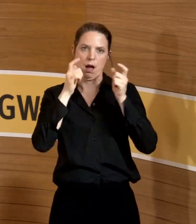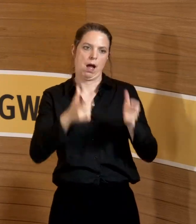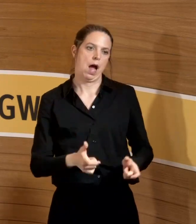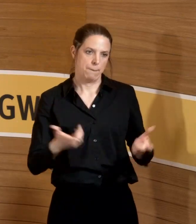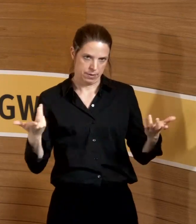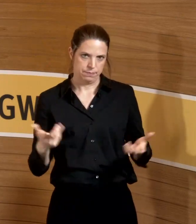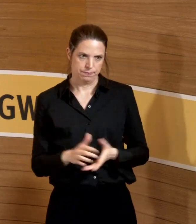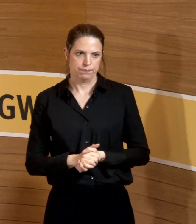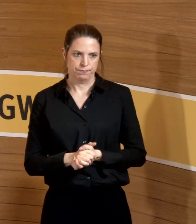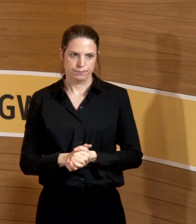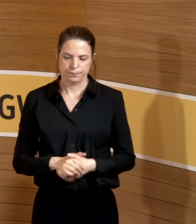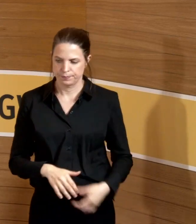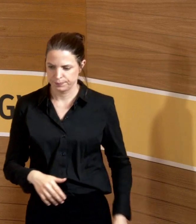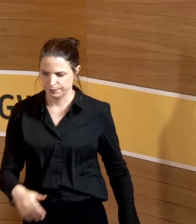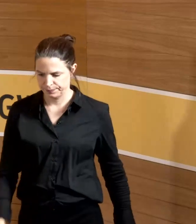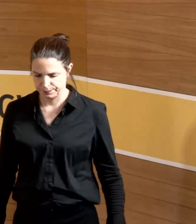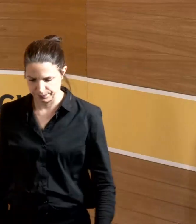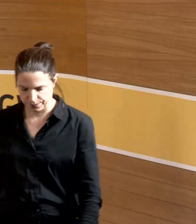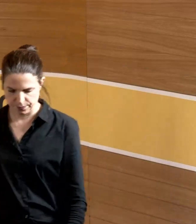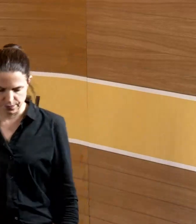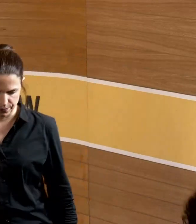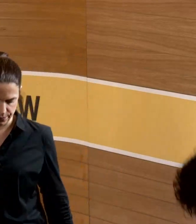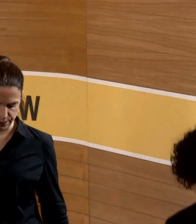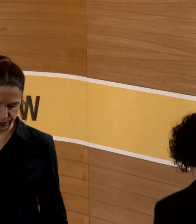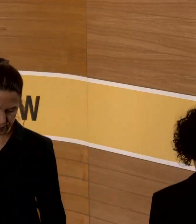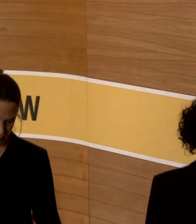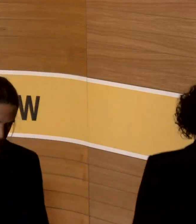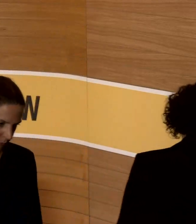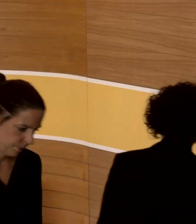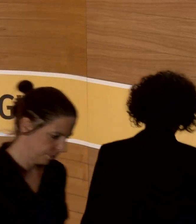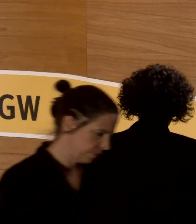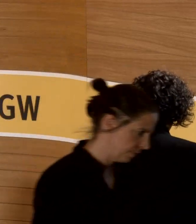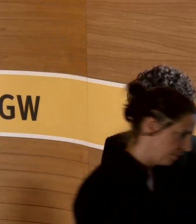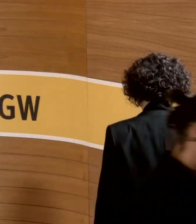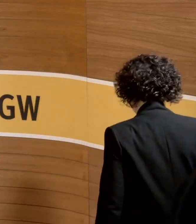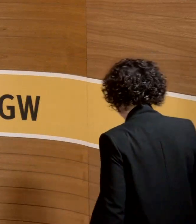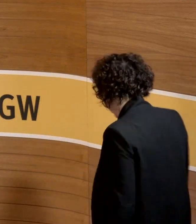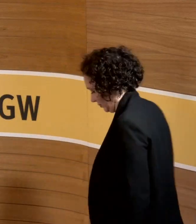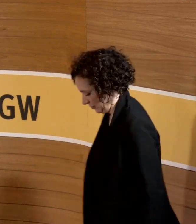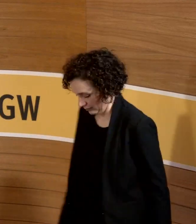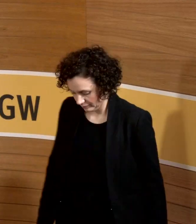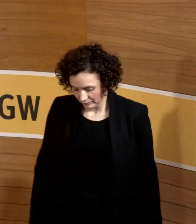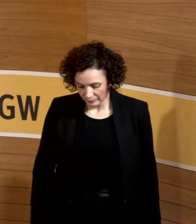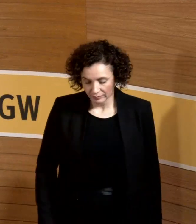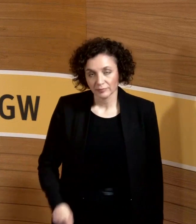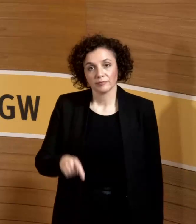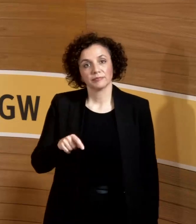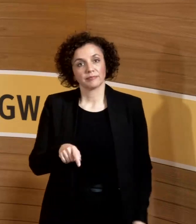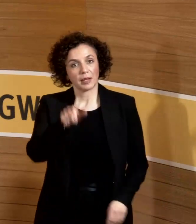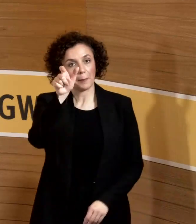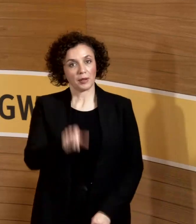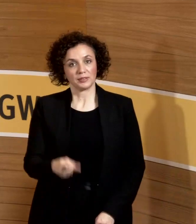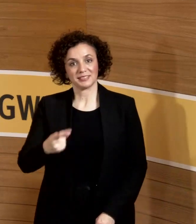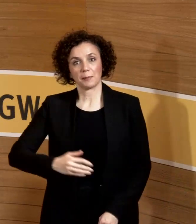Auch in Corona haben wir propagiert, dieser Ort des Absetzens sollte halt infektionsfrei sein. Sprich, sie muss da